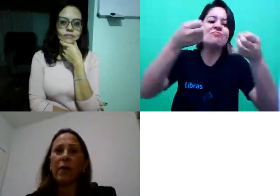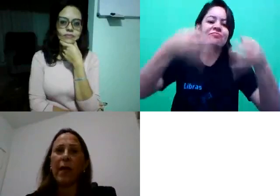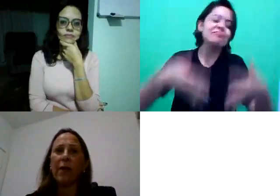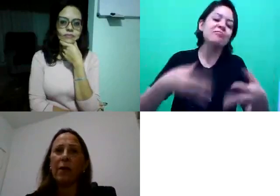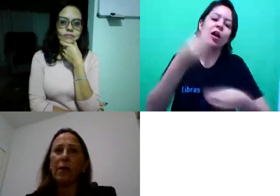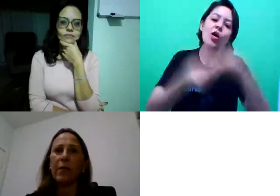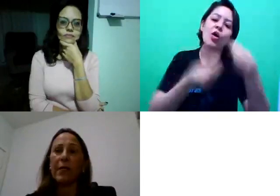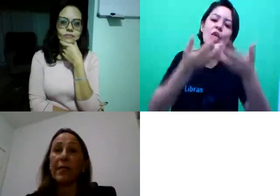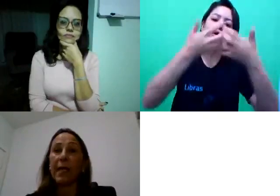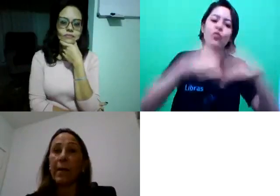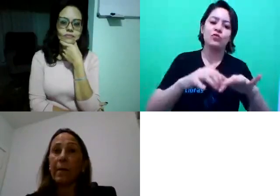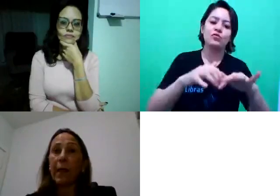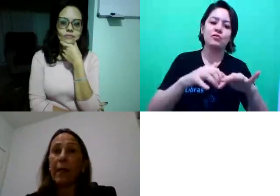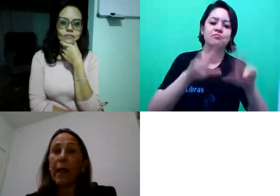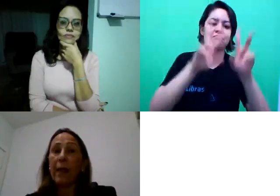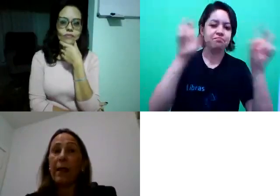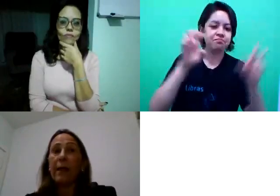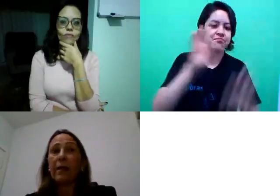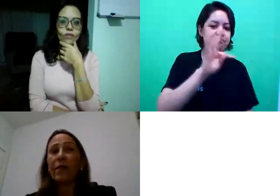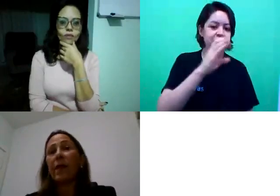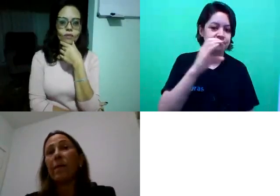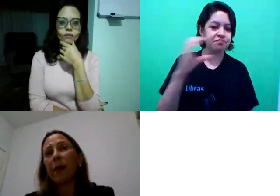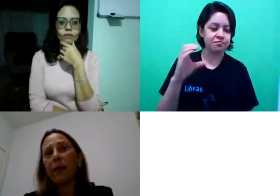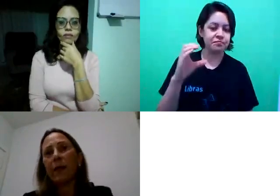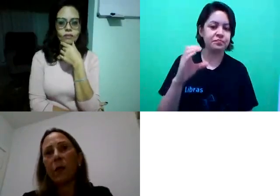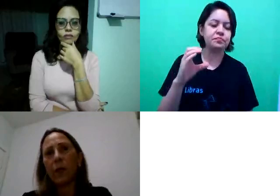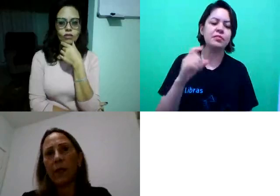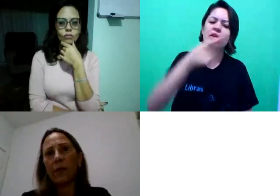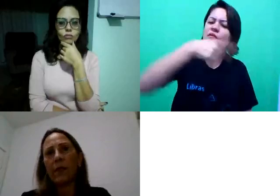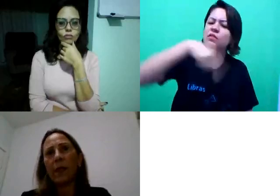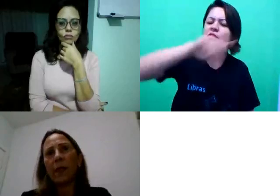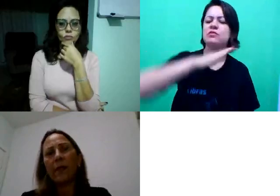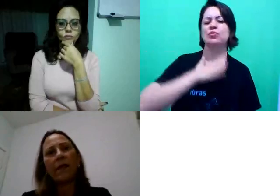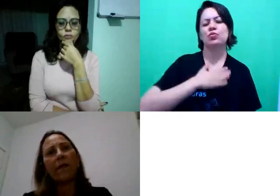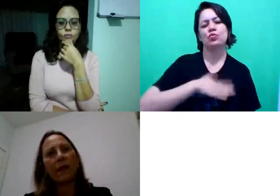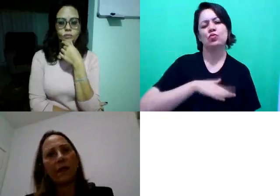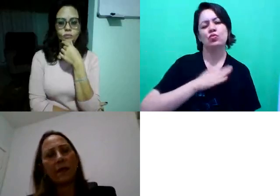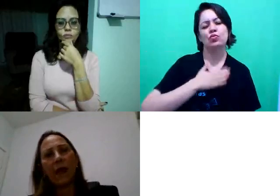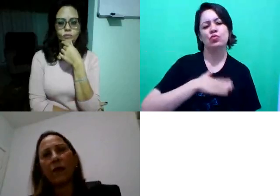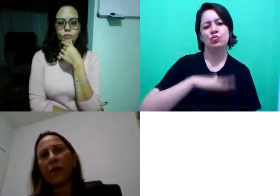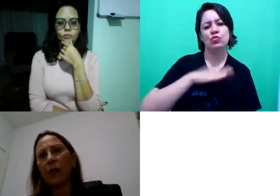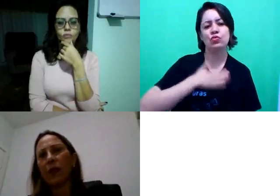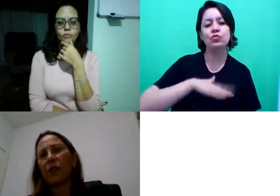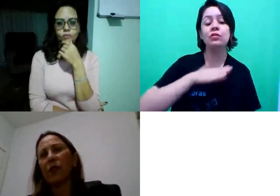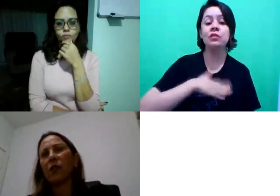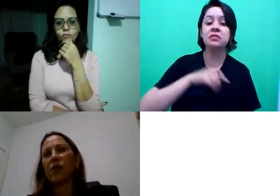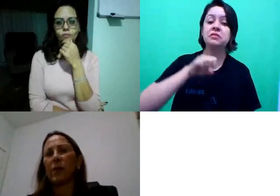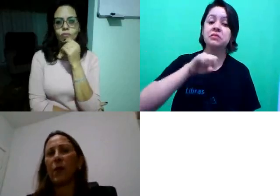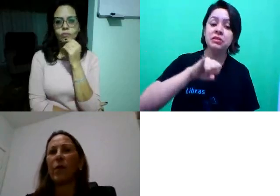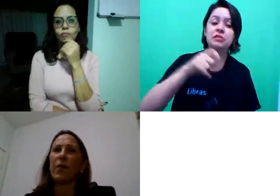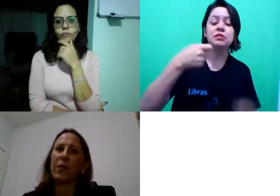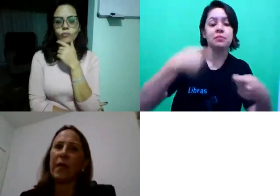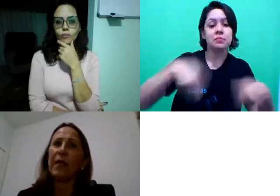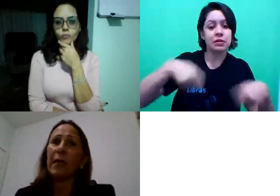funcionar o TCC, tá? Então, fiquem bem tranquilos, e se necessário for, a gente